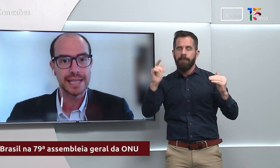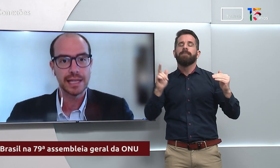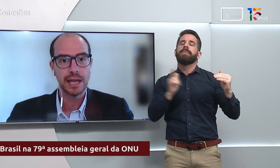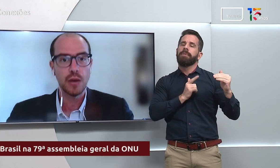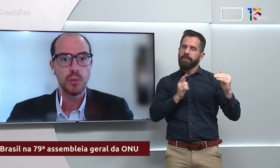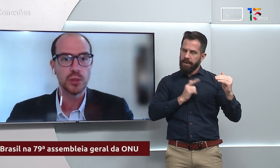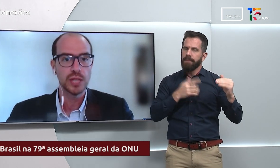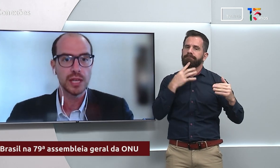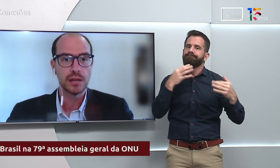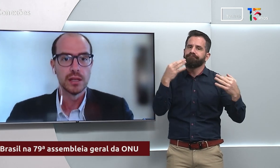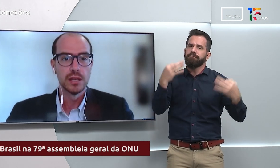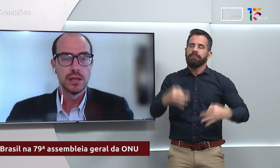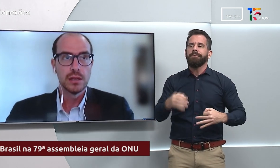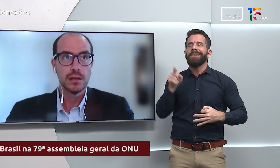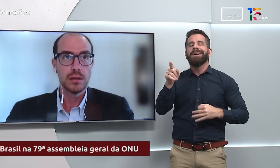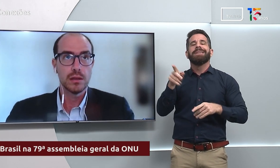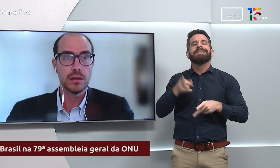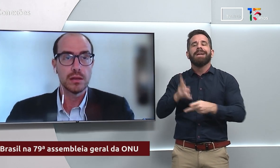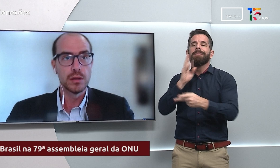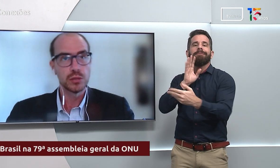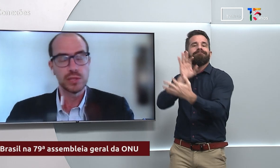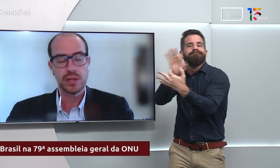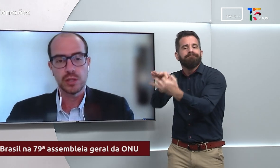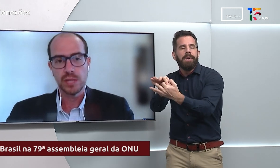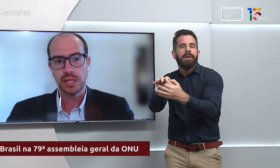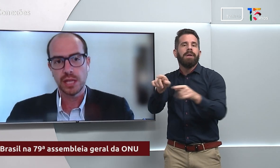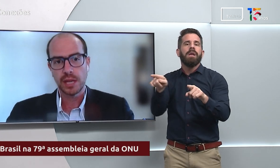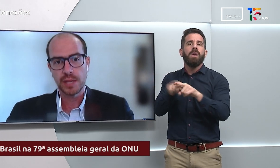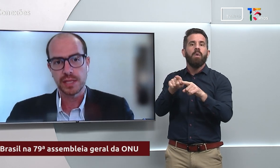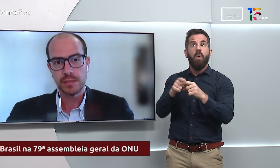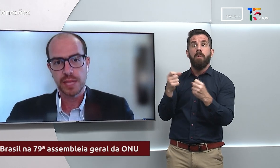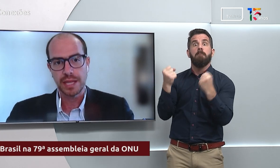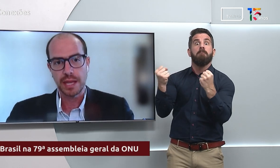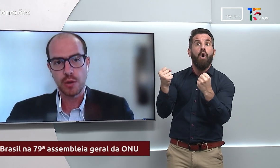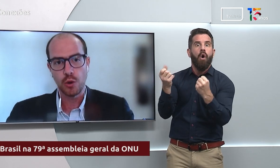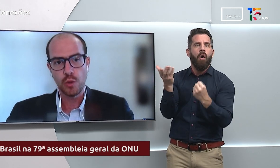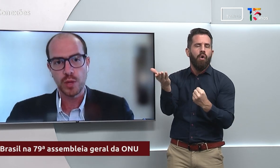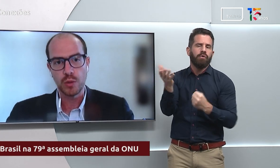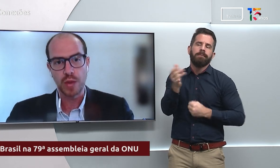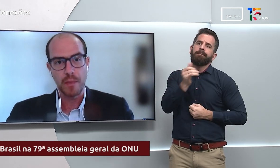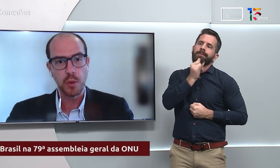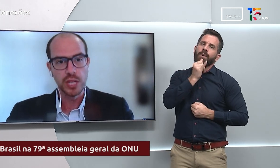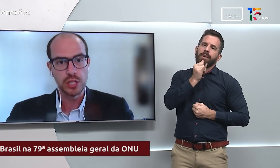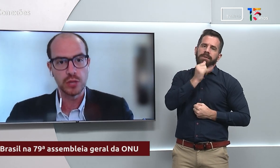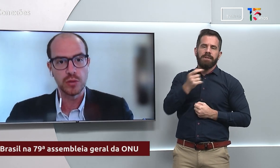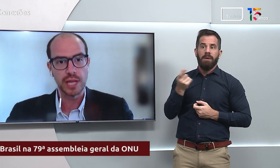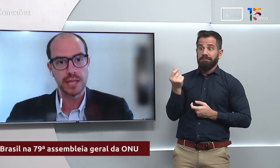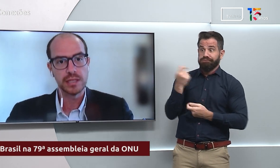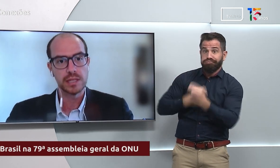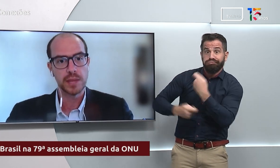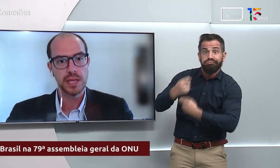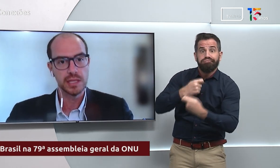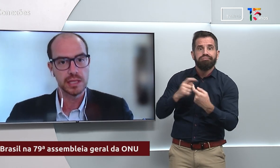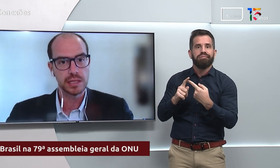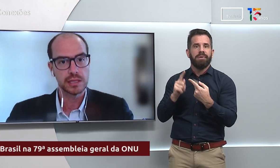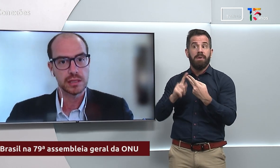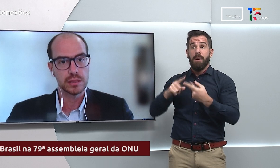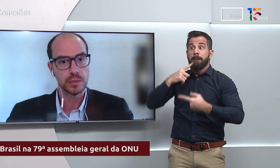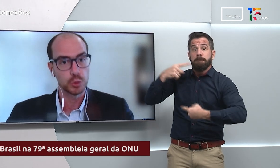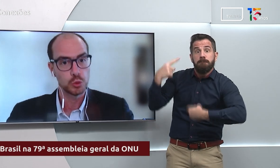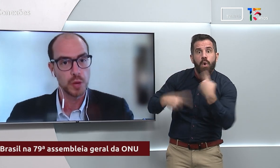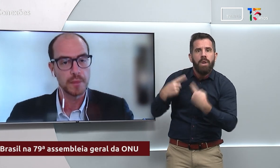ligada ao poder não exclusivamente militar, mas também econômico e político que esses países